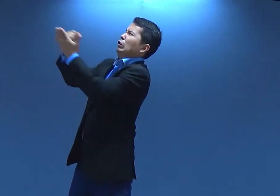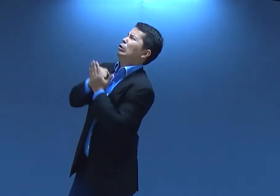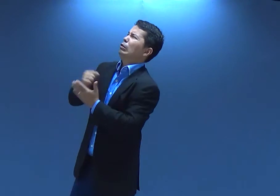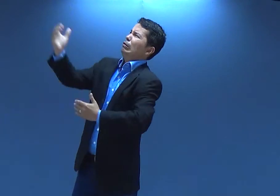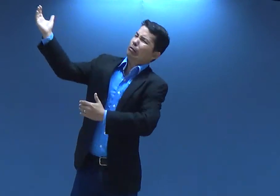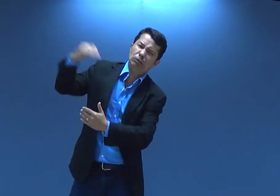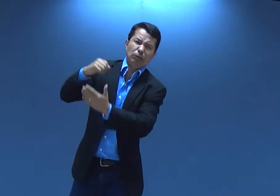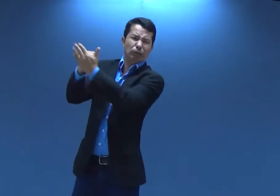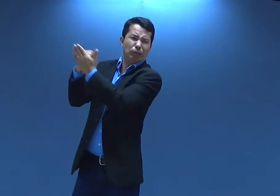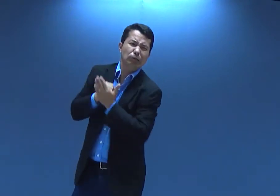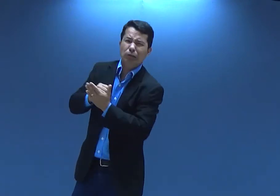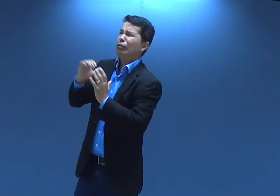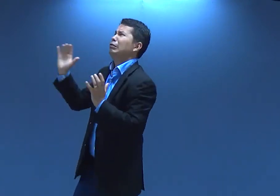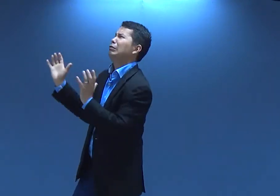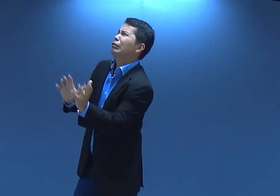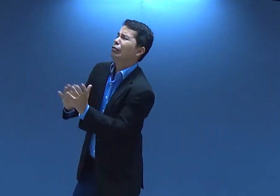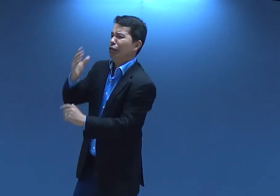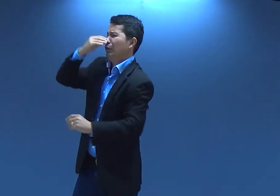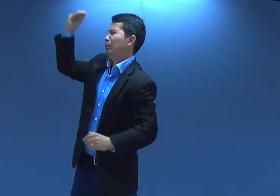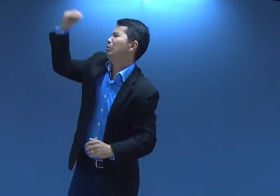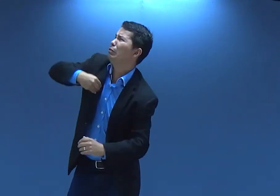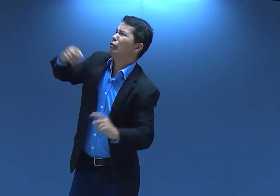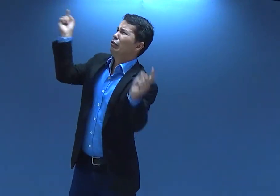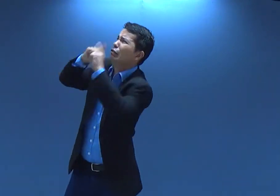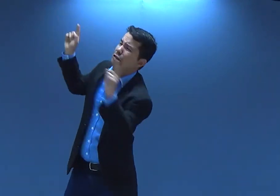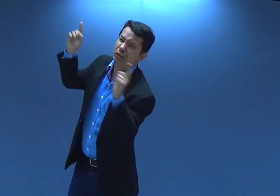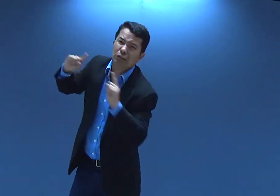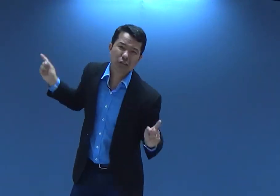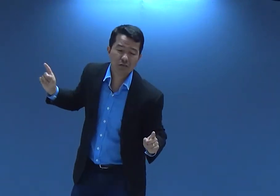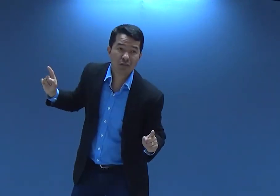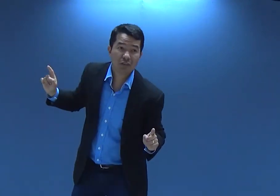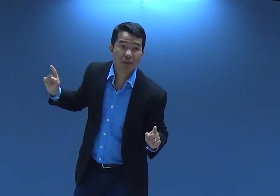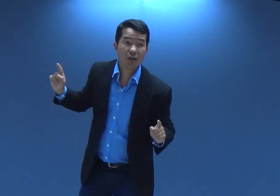orava e pedia a Deus, me ajuda, por favor, não me despreze.